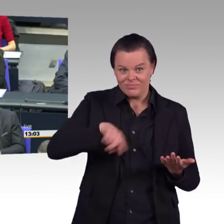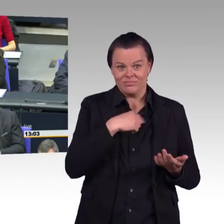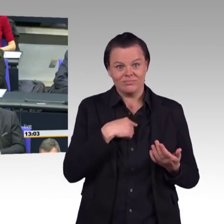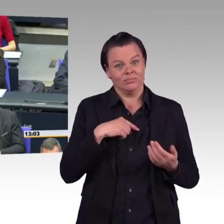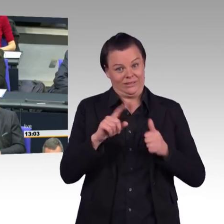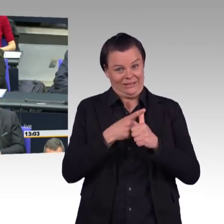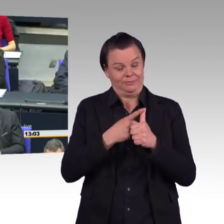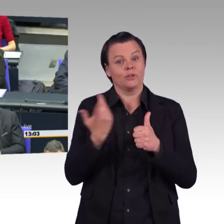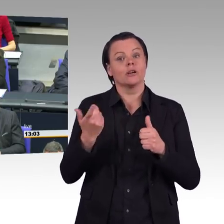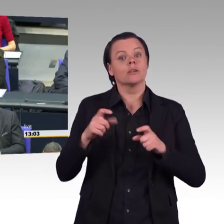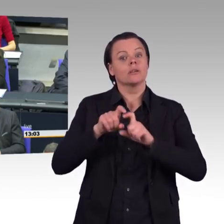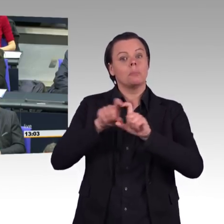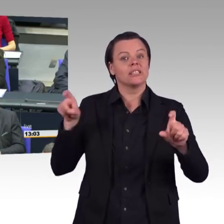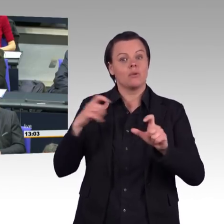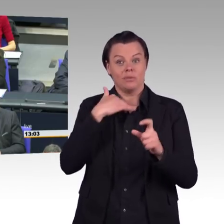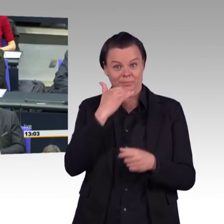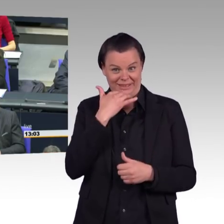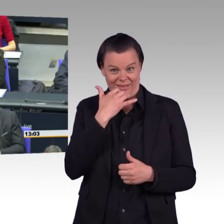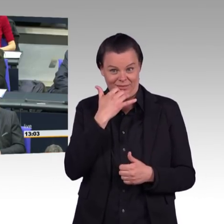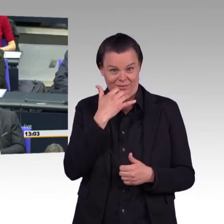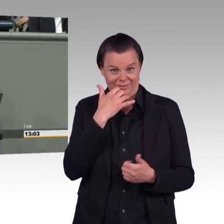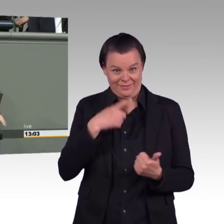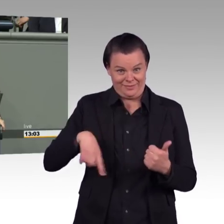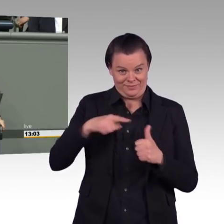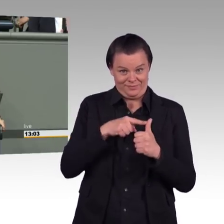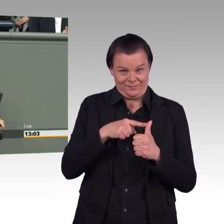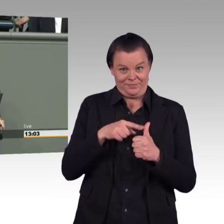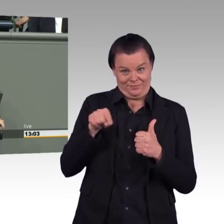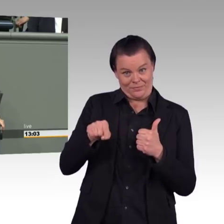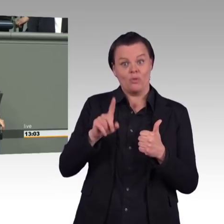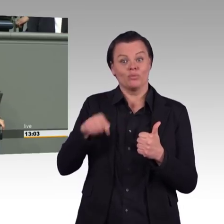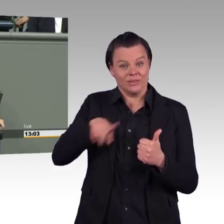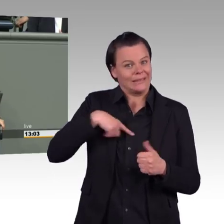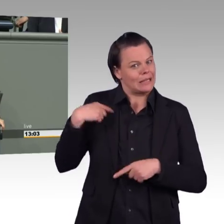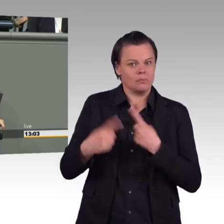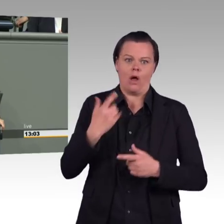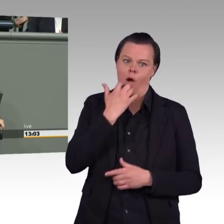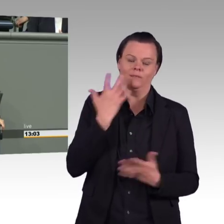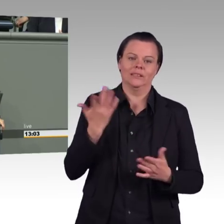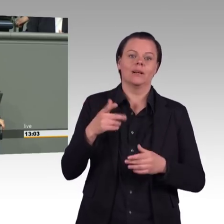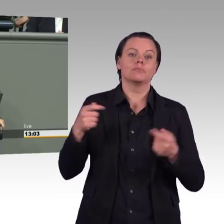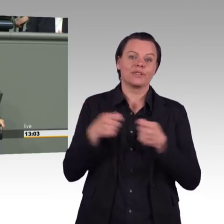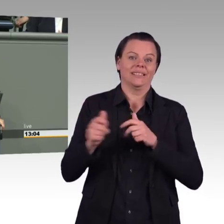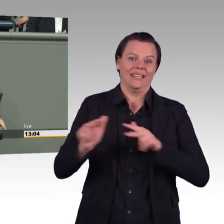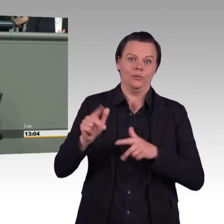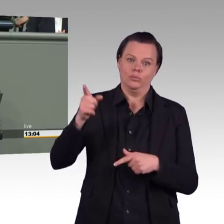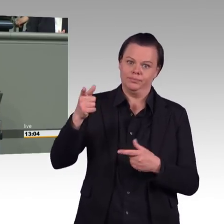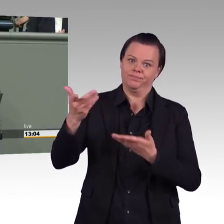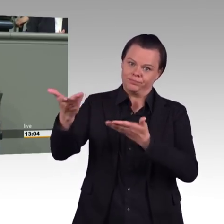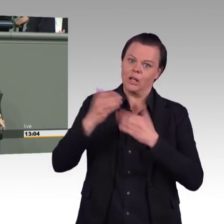durch das Kabinett gehen soll. Und aus diesem Eckpunktepapier, wo alle die Dinge aufgelistet sind oder bearbeitet